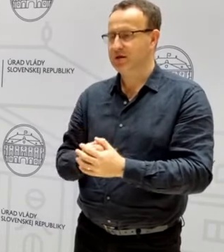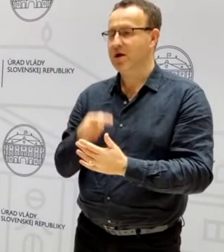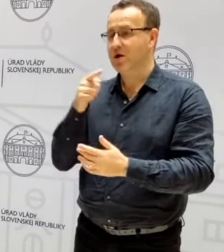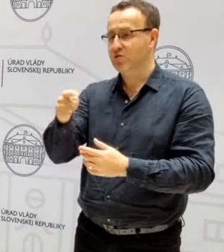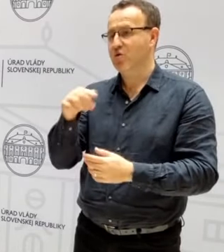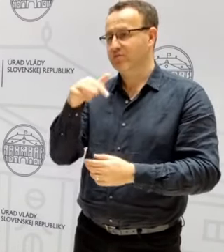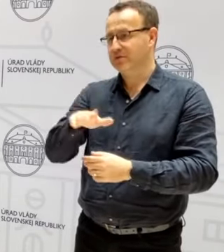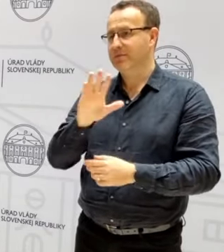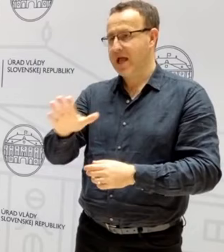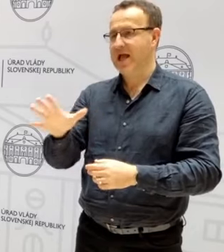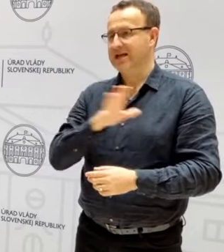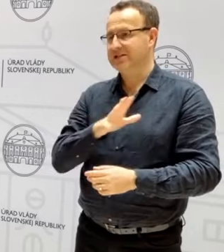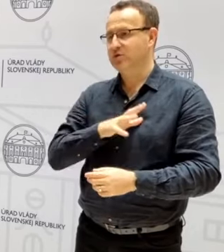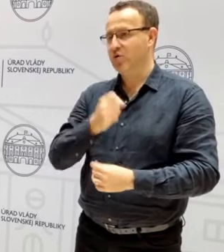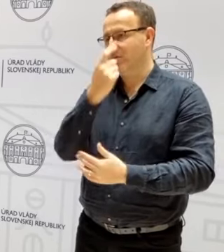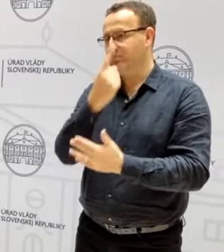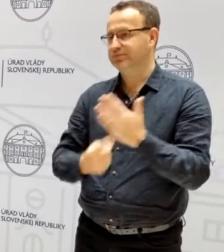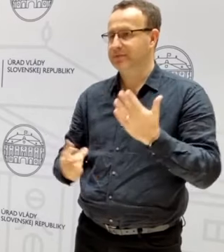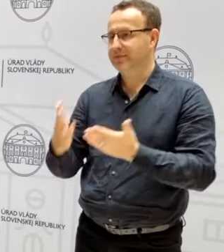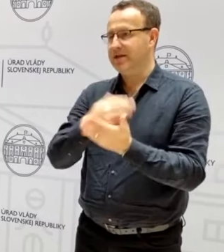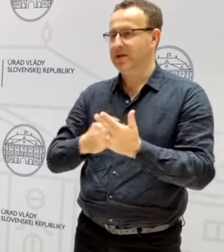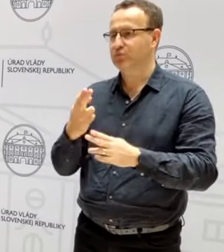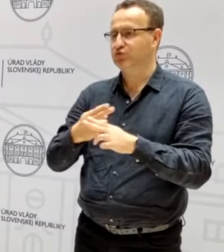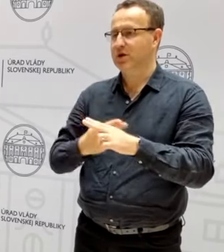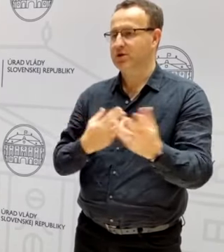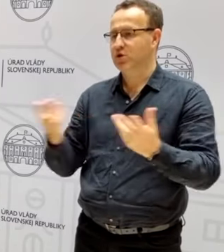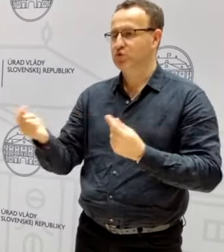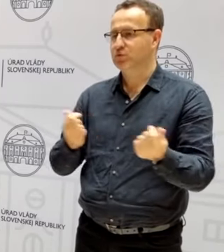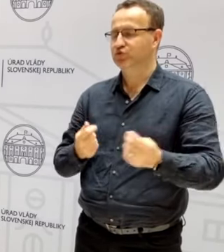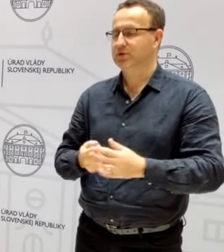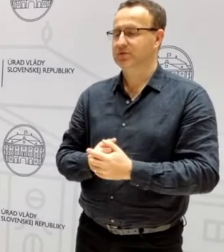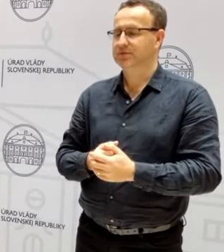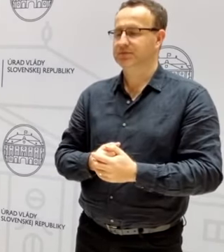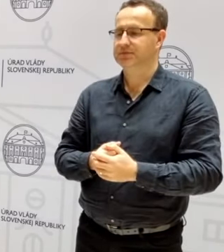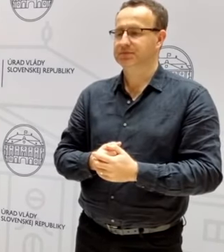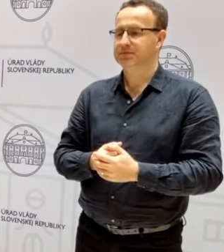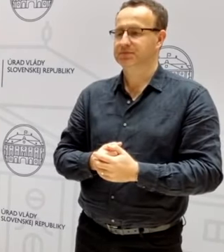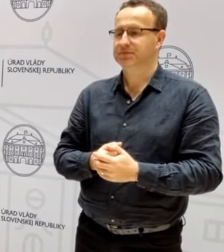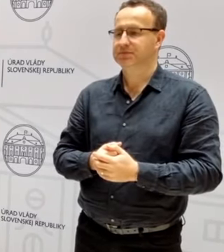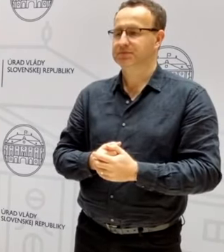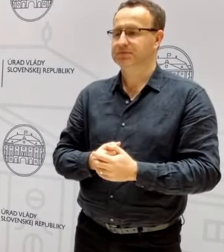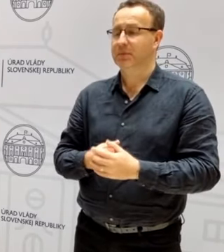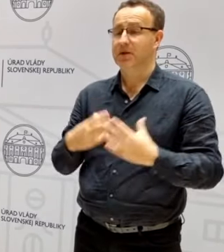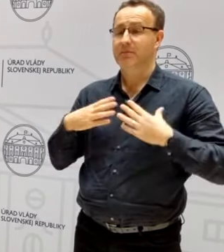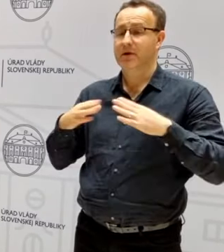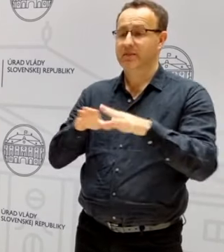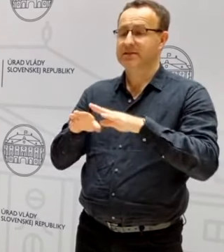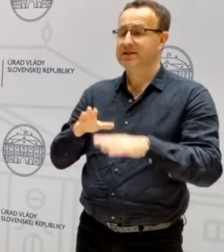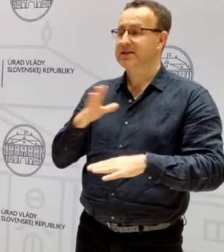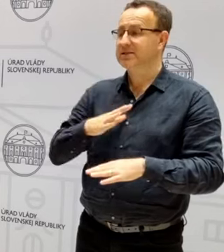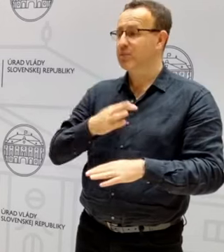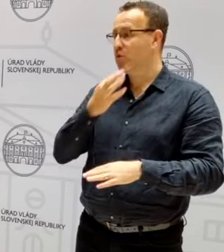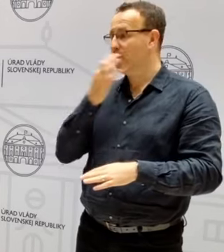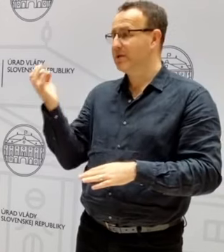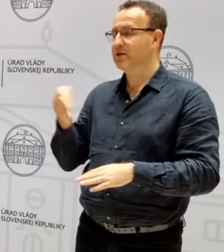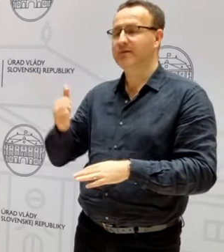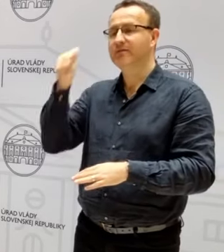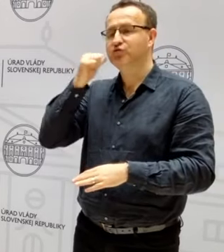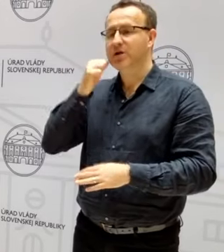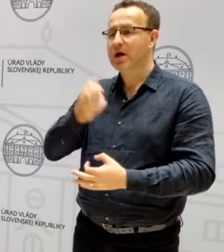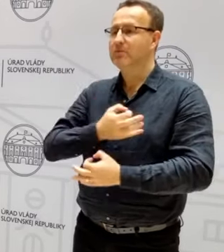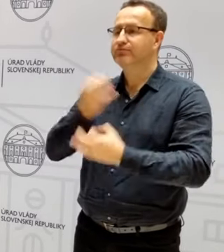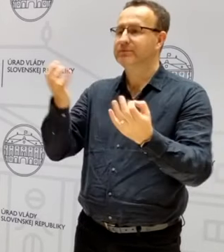riziko výpadku príjmov do štátneho rozpočtu. Alžbetkinová RTV z Radiožurnál. Pán ministri, ja sa chcem opýtať na včera zvenenene